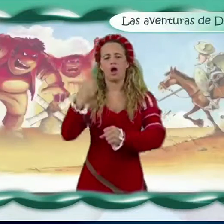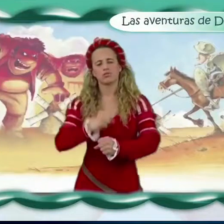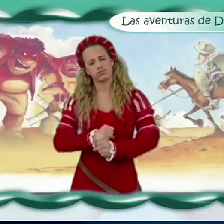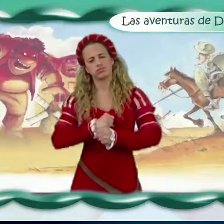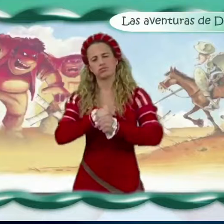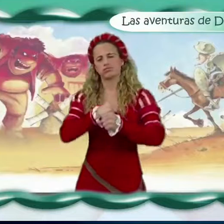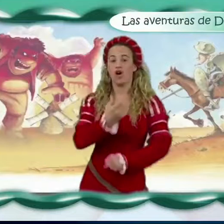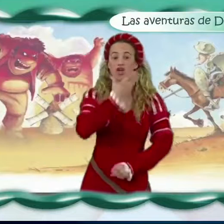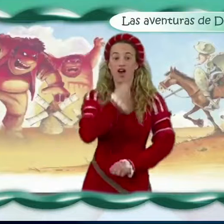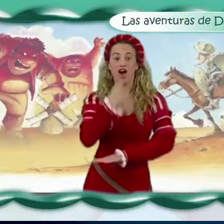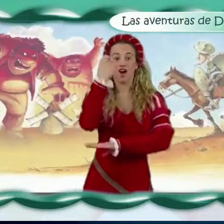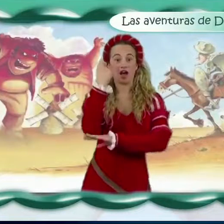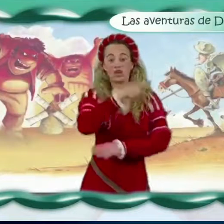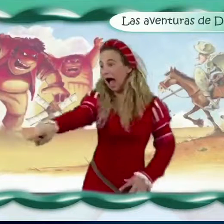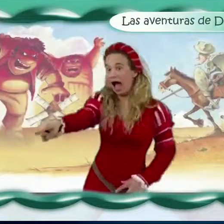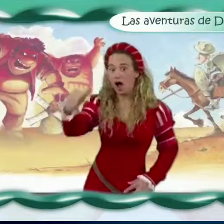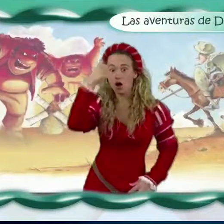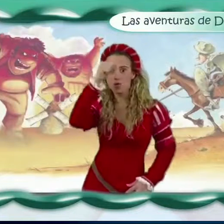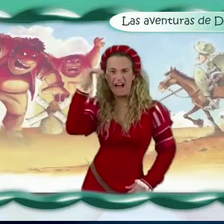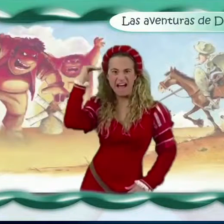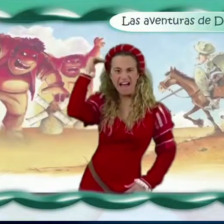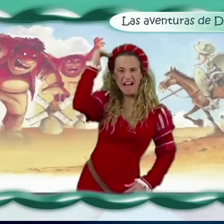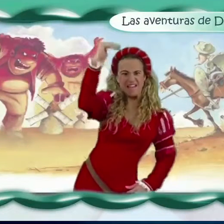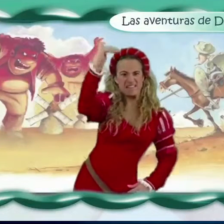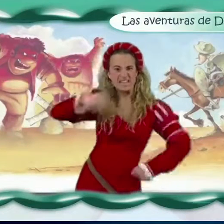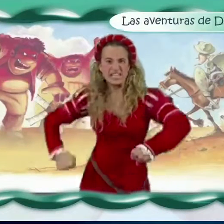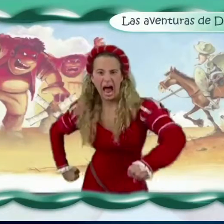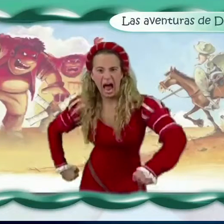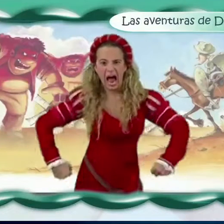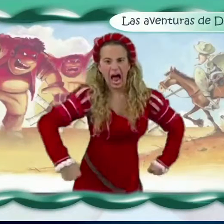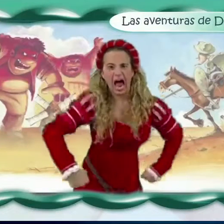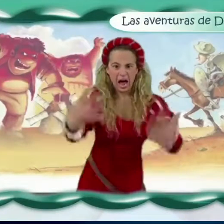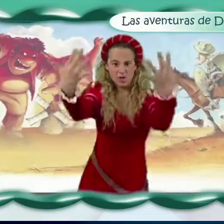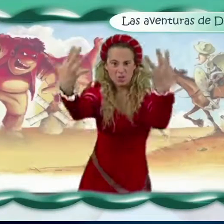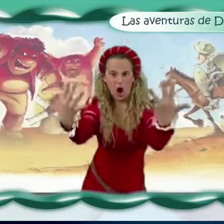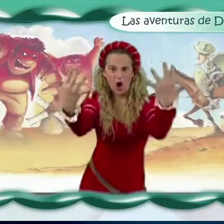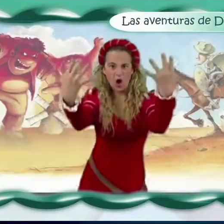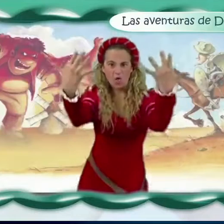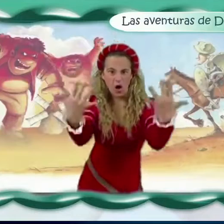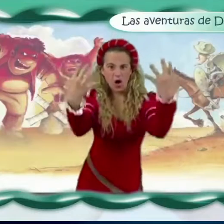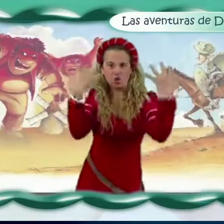Cuando Don Quijote creyó ver a un ejército de gigantes acercándose a ellos.